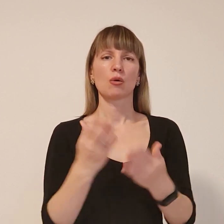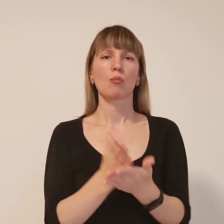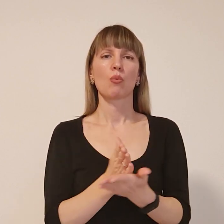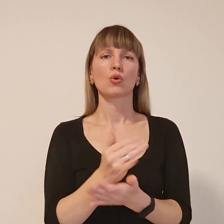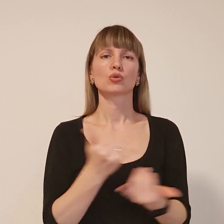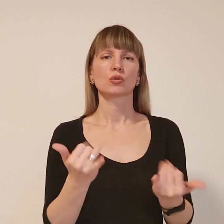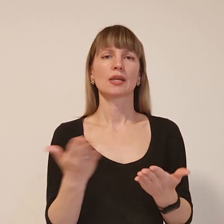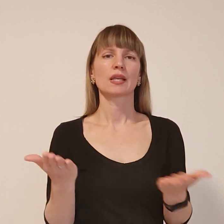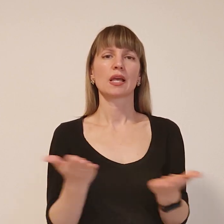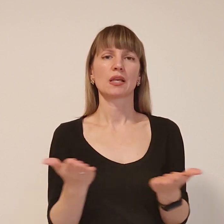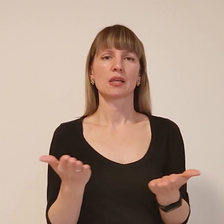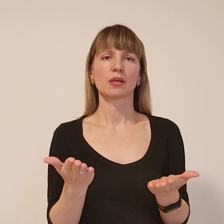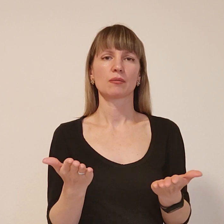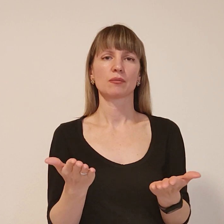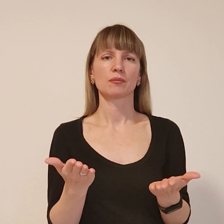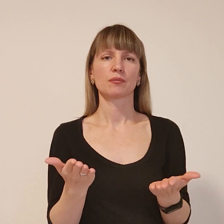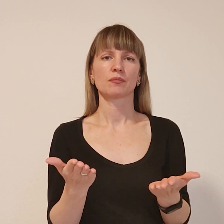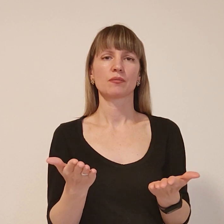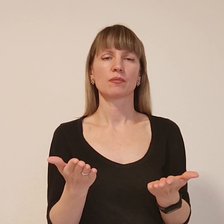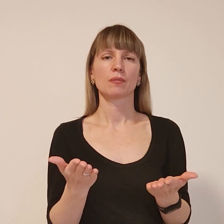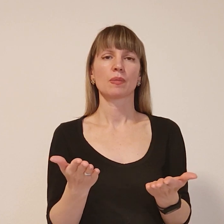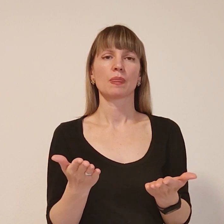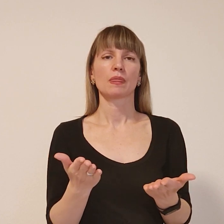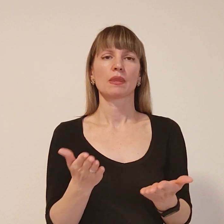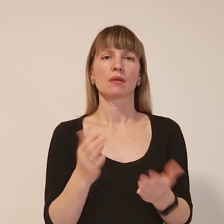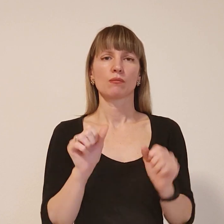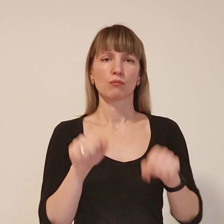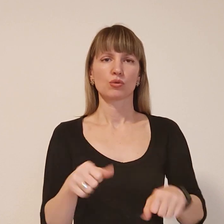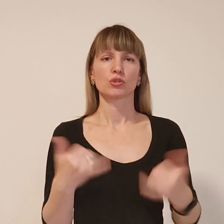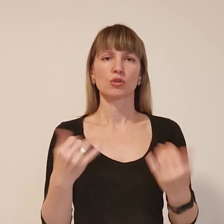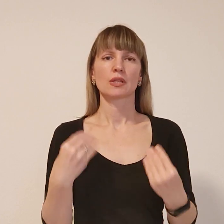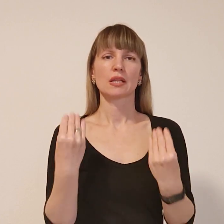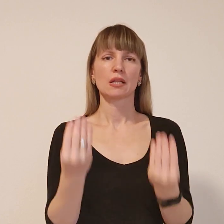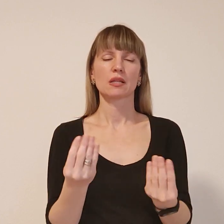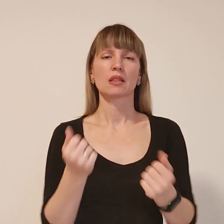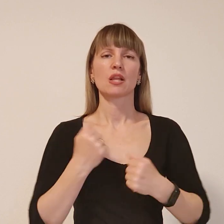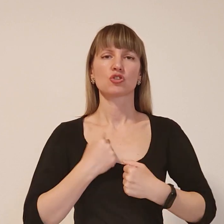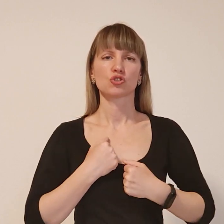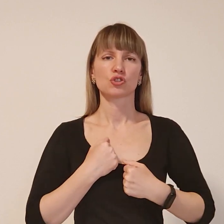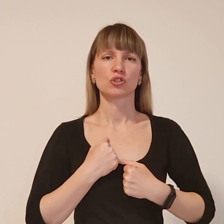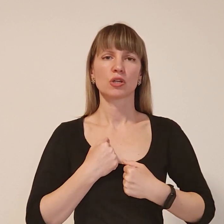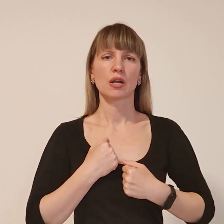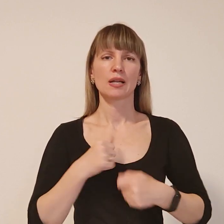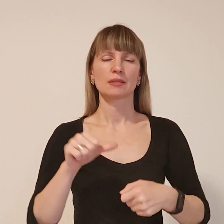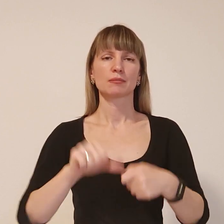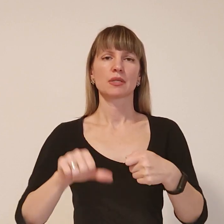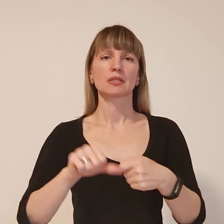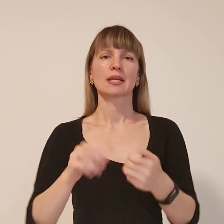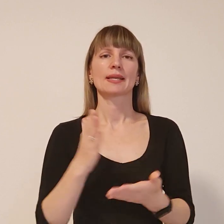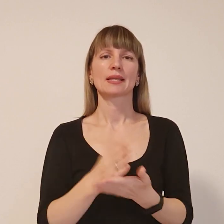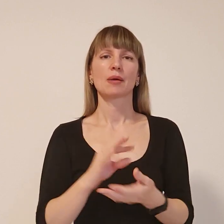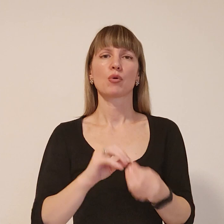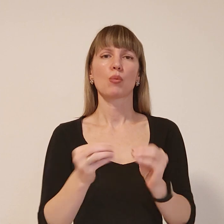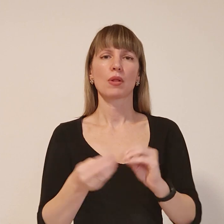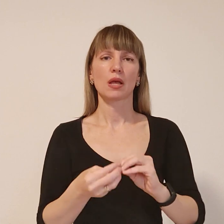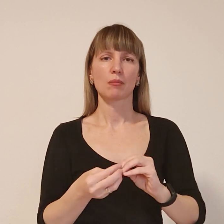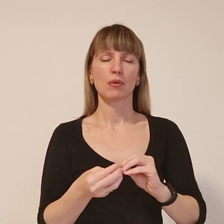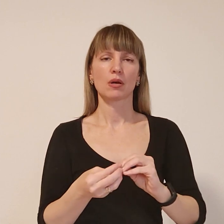можуть на сьогодні надати. На жаль, спальним є проблема. Тому